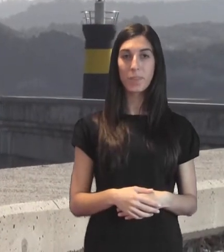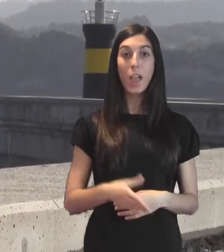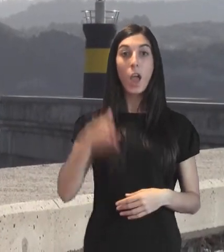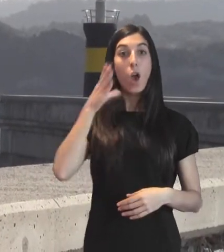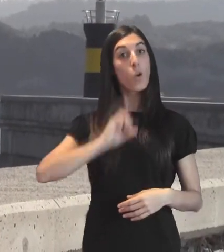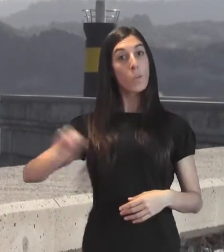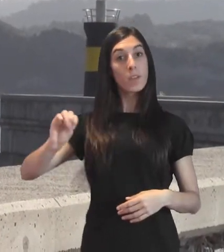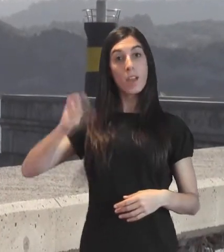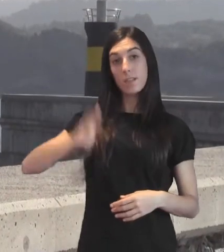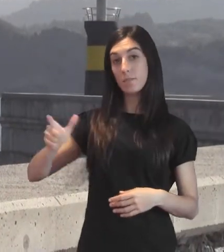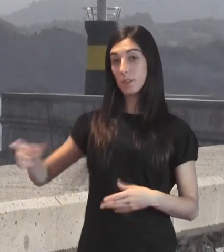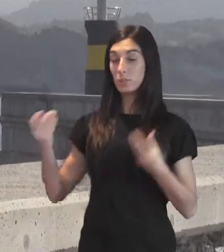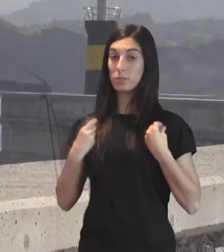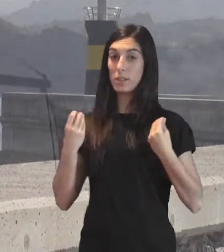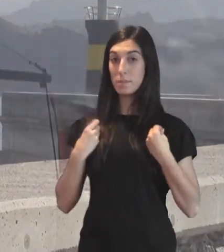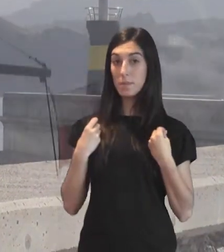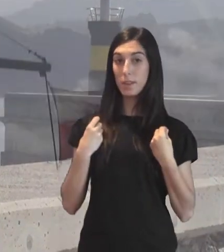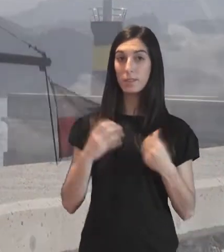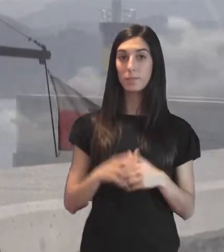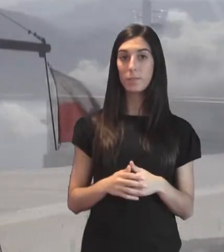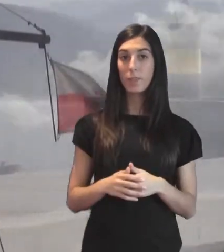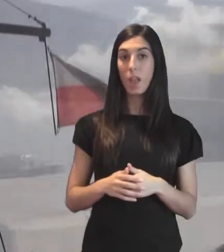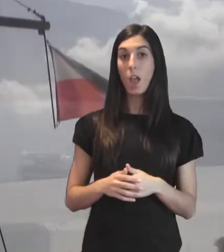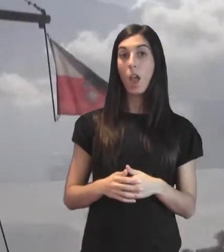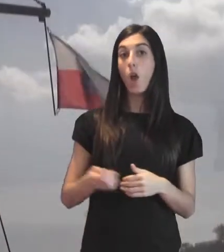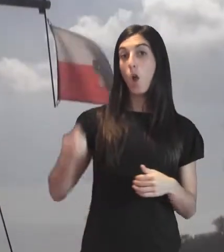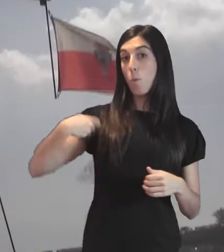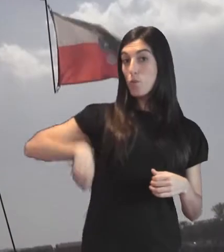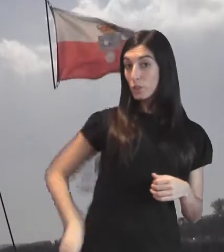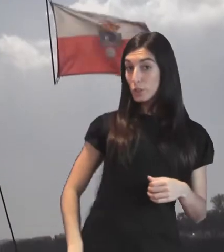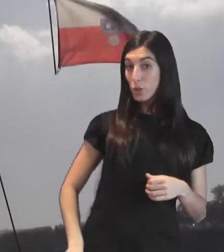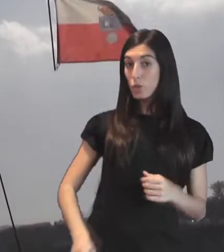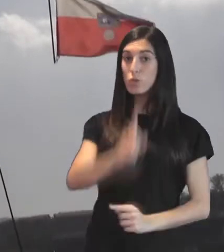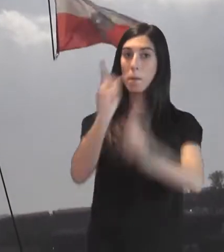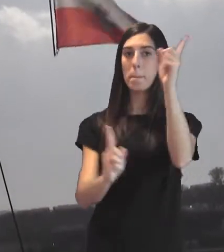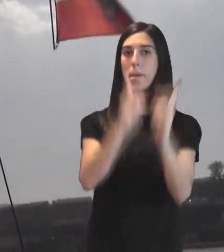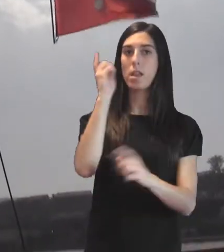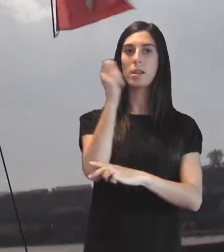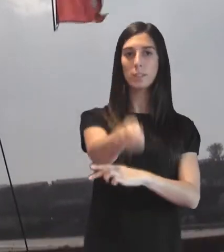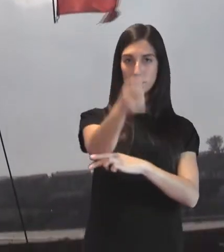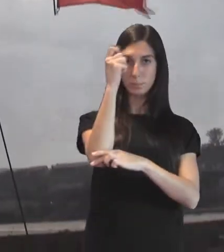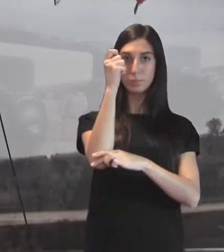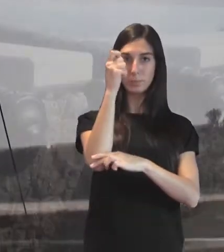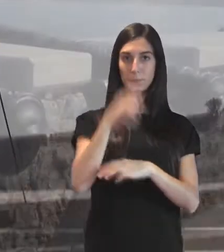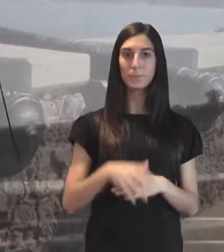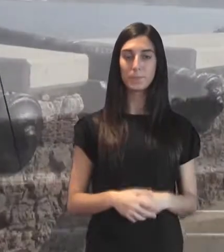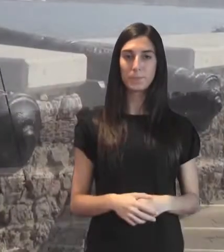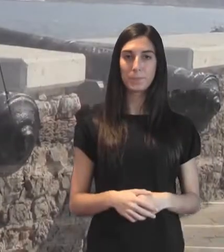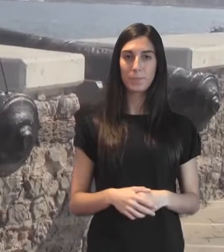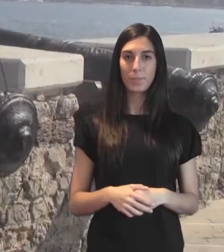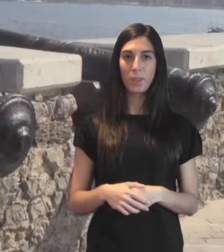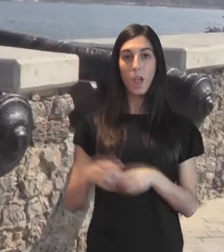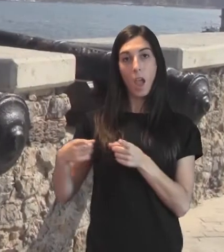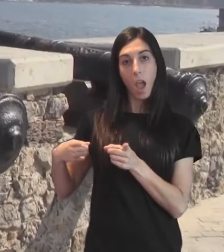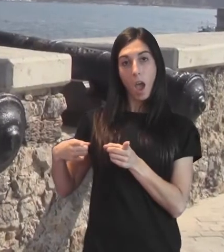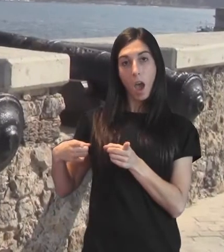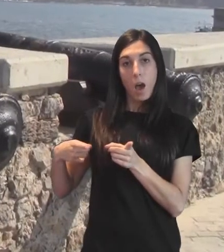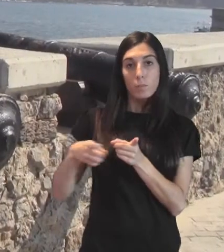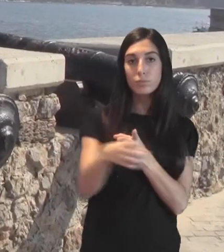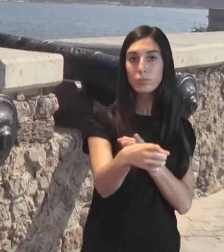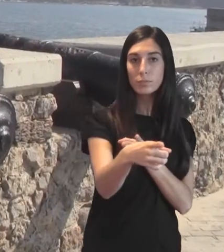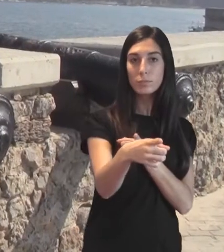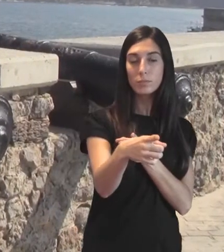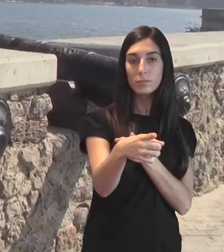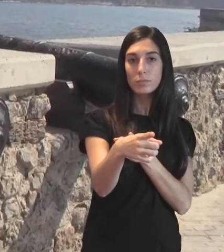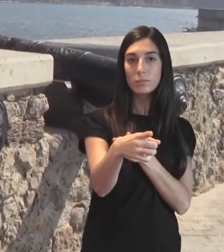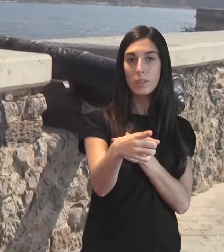En su tiempo estuvo defendido por tres garitas y un fuerte con cuatro piezas de artillería. Actualmente vemos dos cañones mirando al mar. Desde la